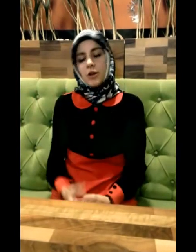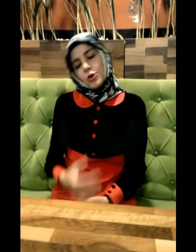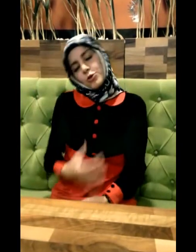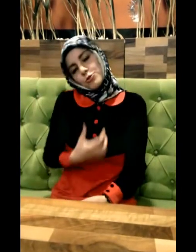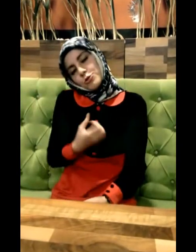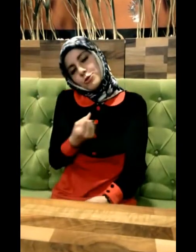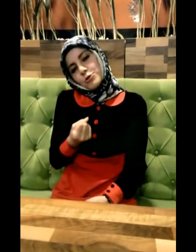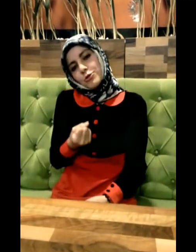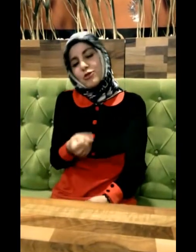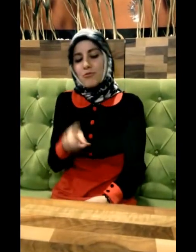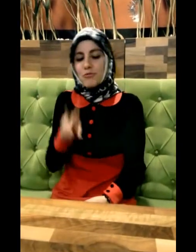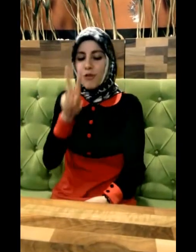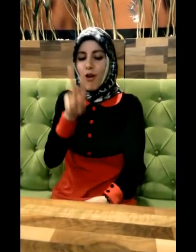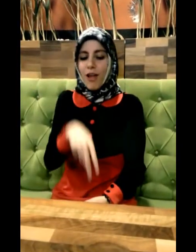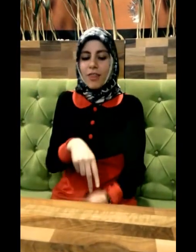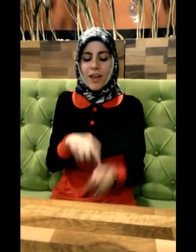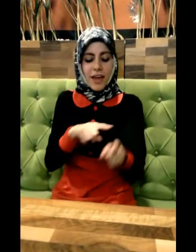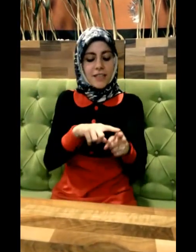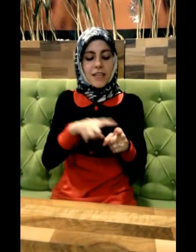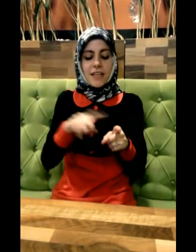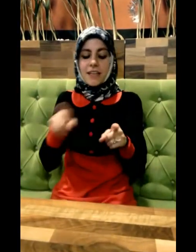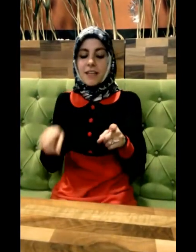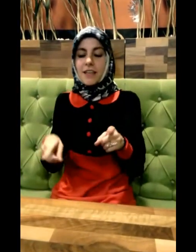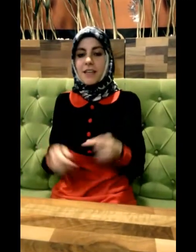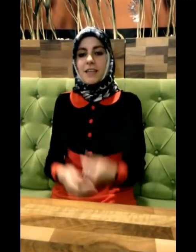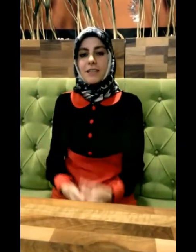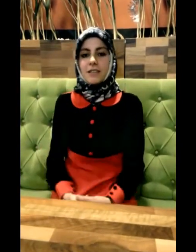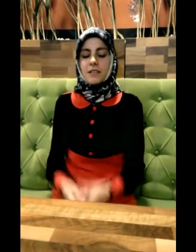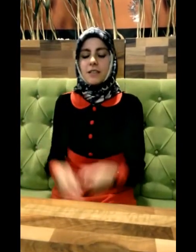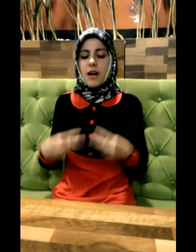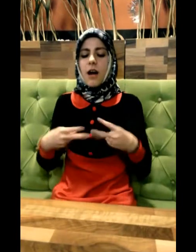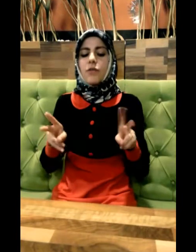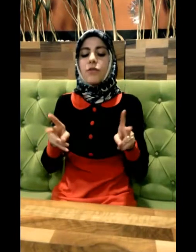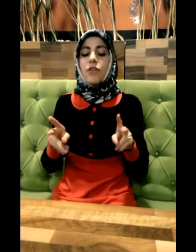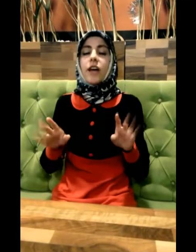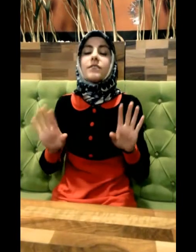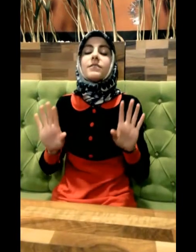üzgünüm ölene değil, affetmem.